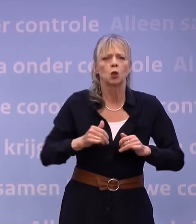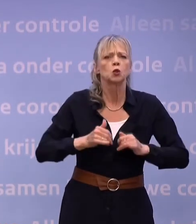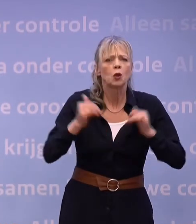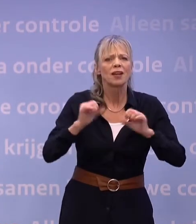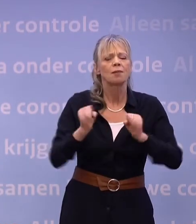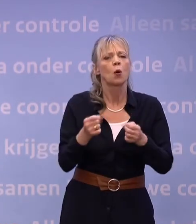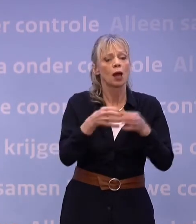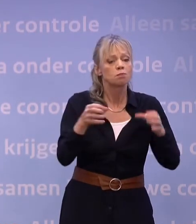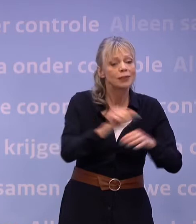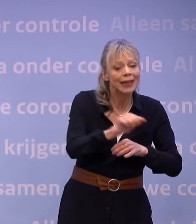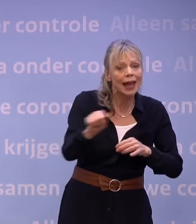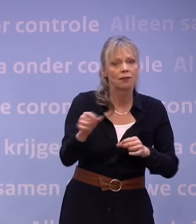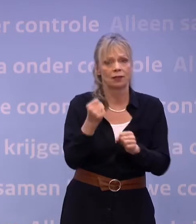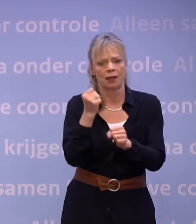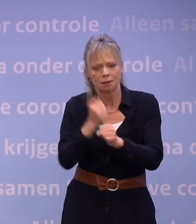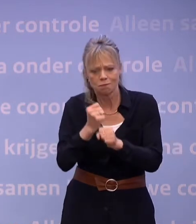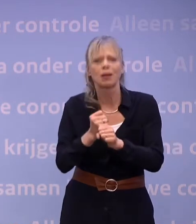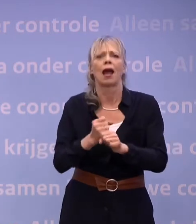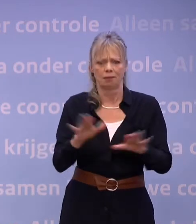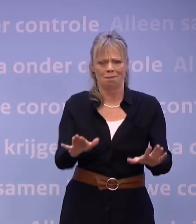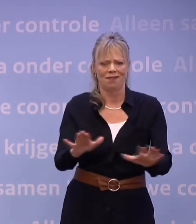banen door deze crisis heen trekken.